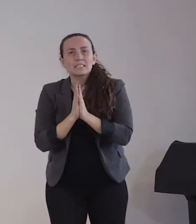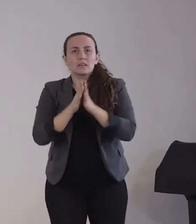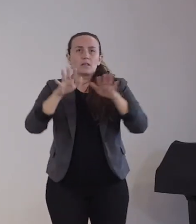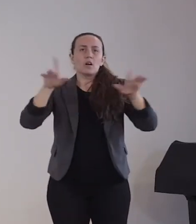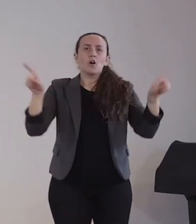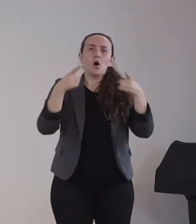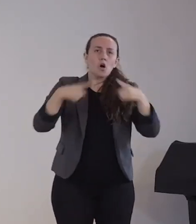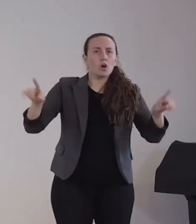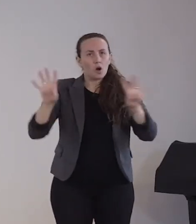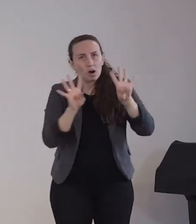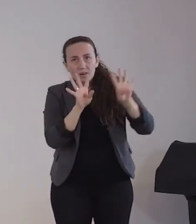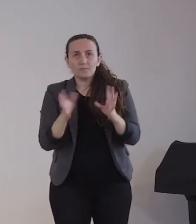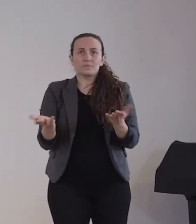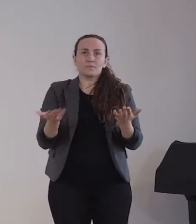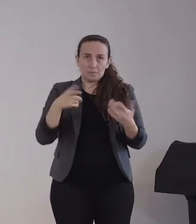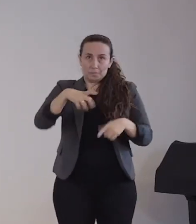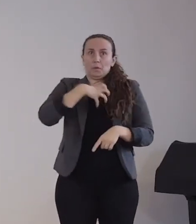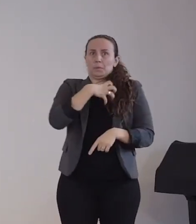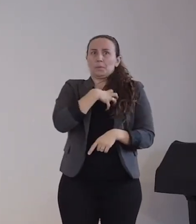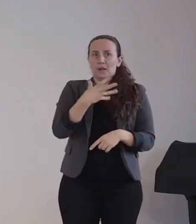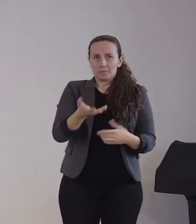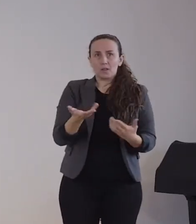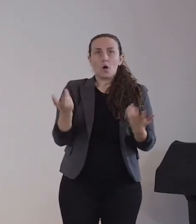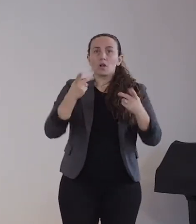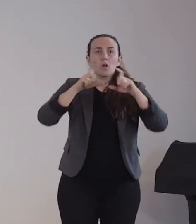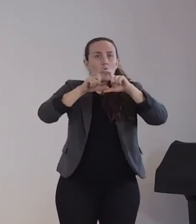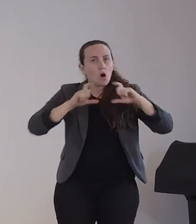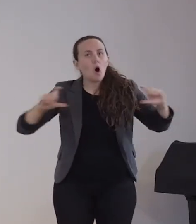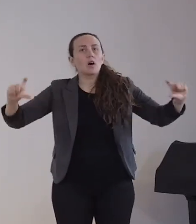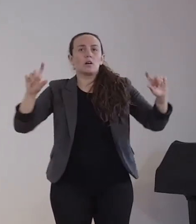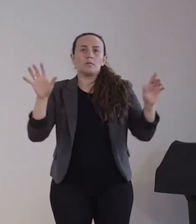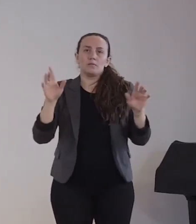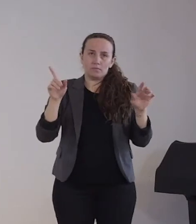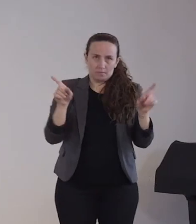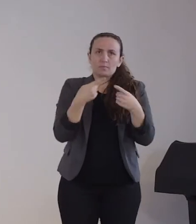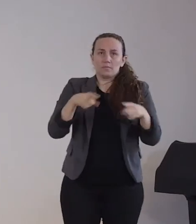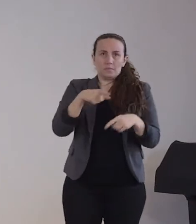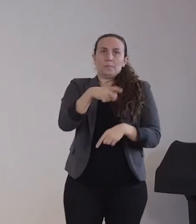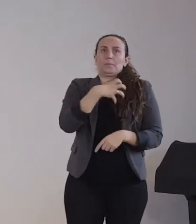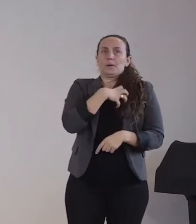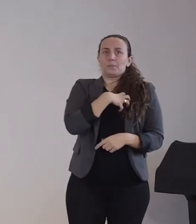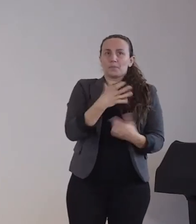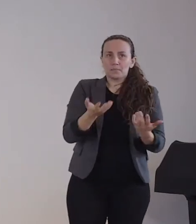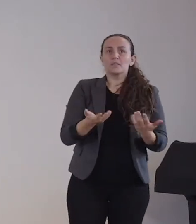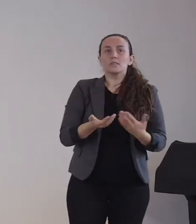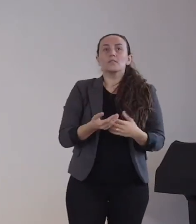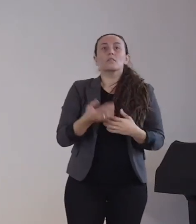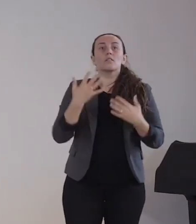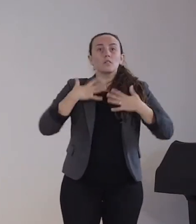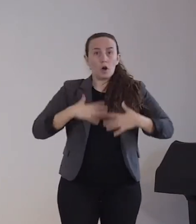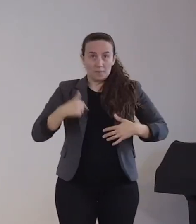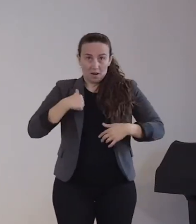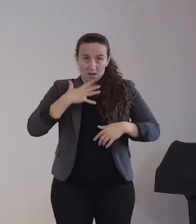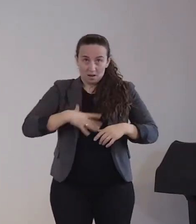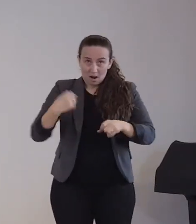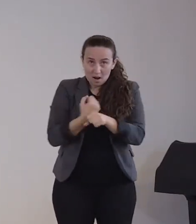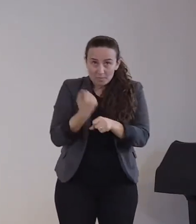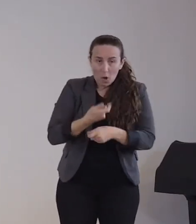Oder aber auch bei körperlicher Arbeit und mangelnder Belüftung, wie es zu Ausbrüchen in der